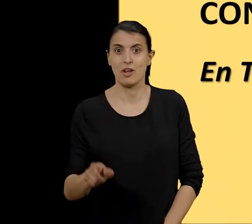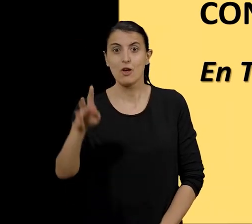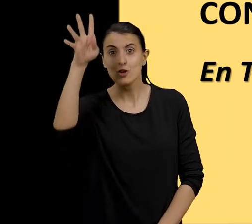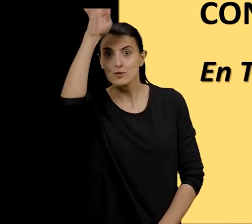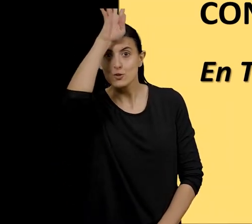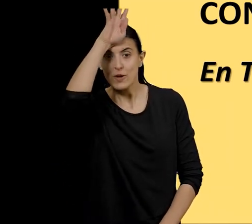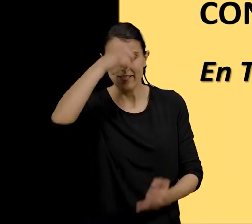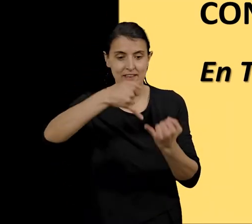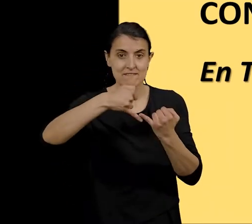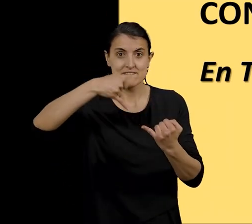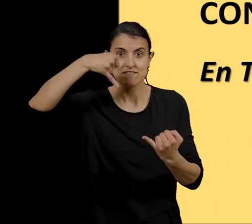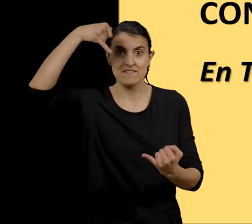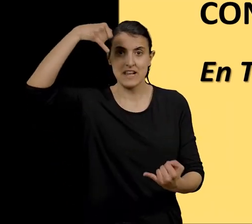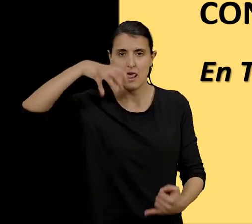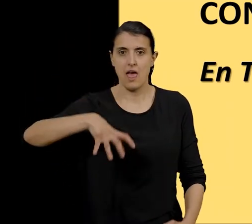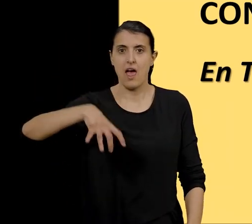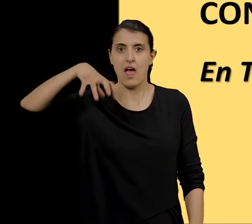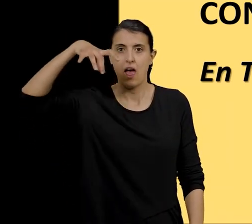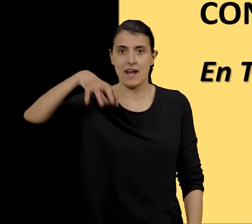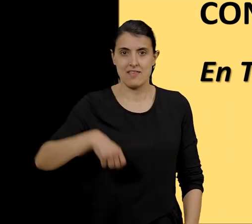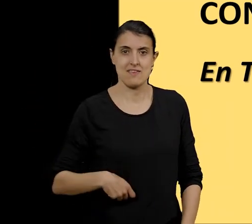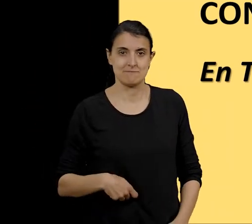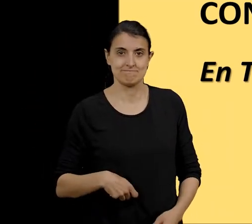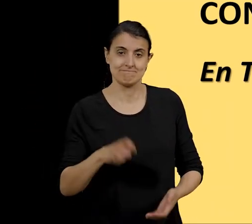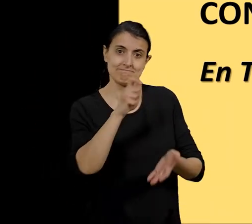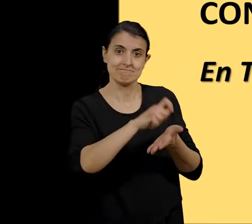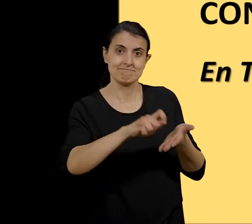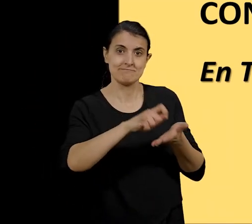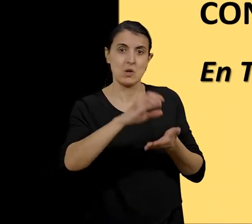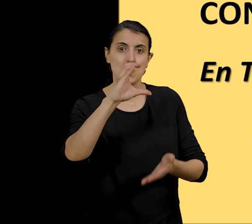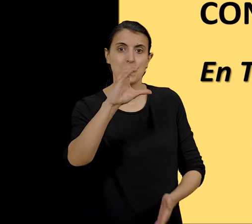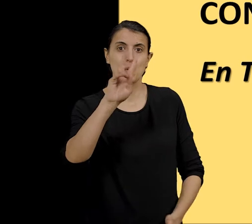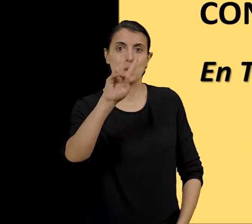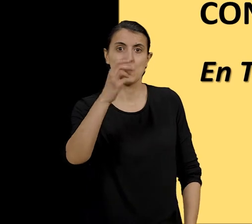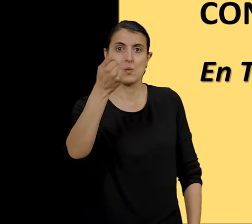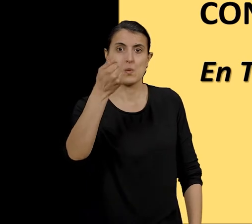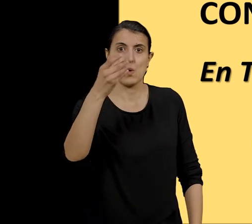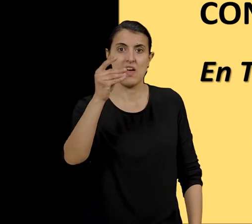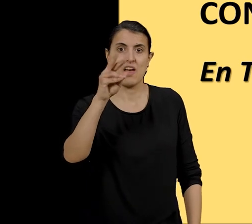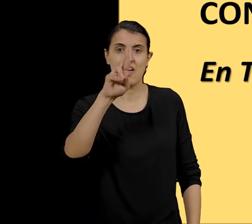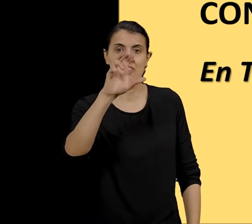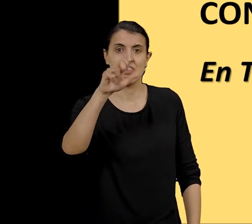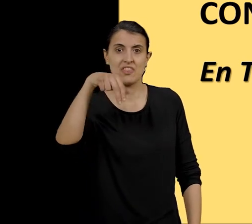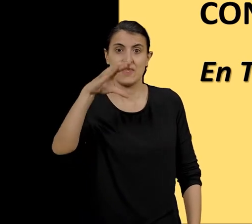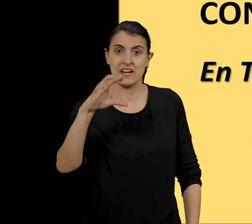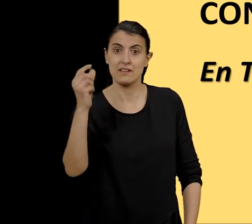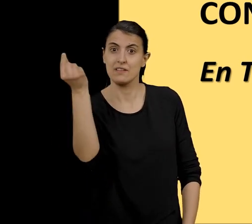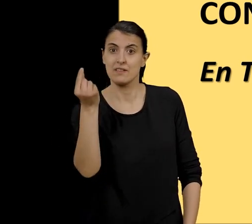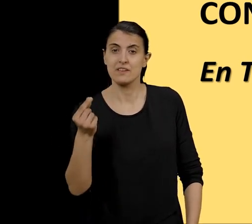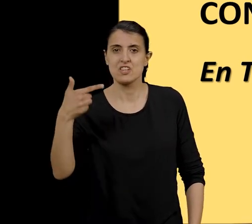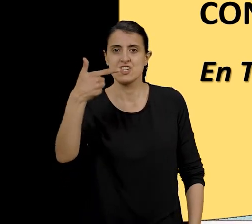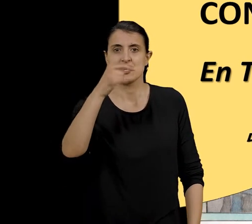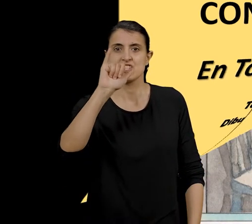Antonet, el fil i l'aranya. Conte d'Antoni Quadrenc. Il·lustracions de Montserrat Ginesta.